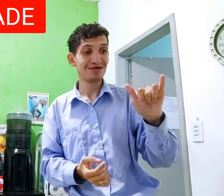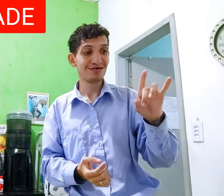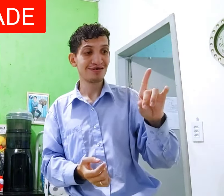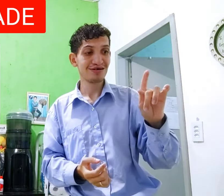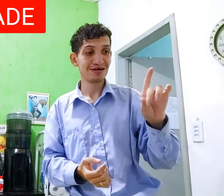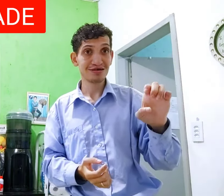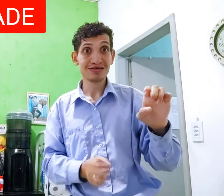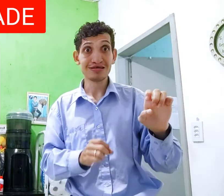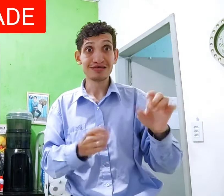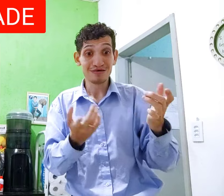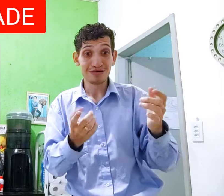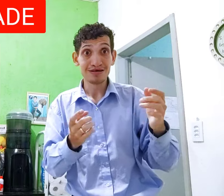AUSA-LIDADE